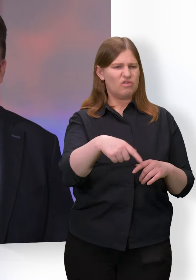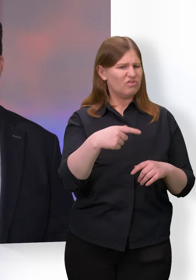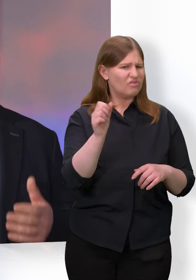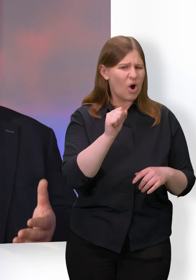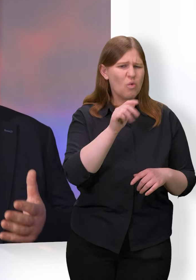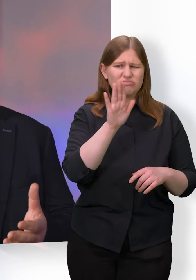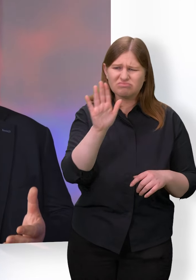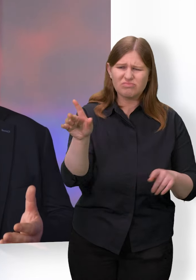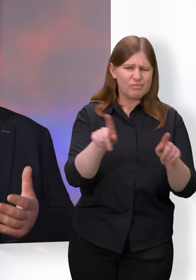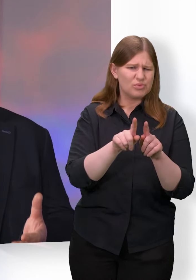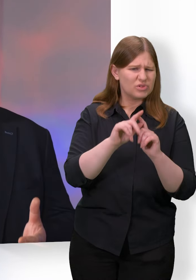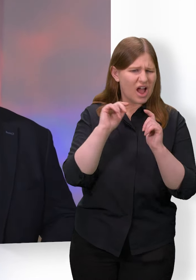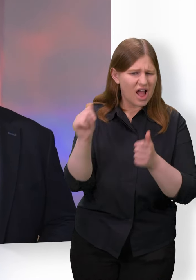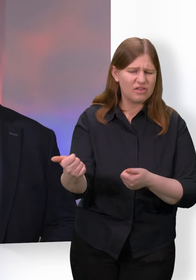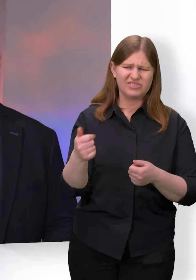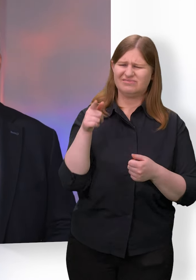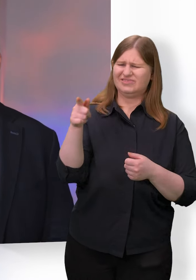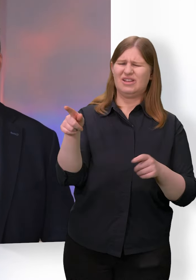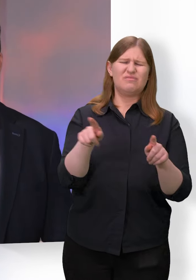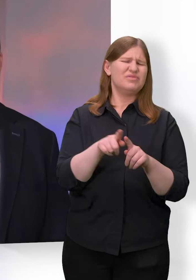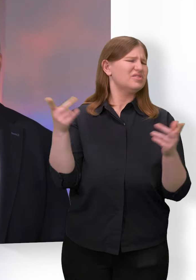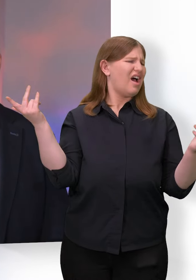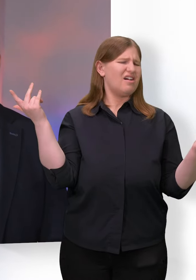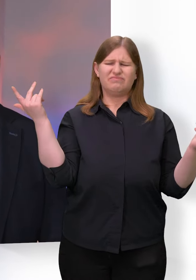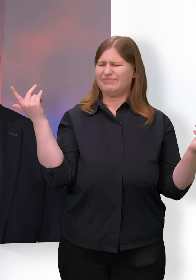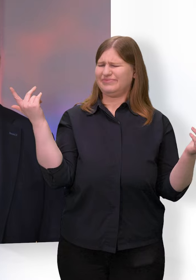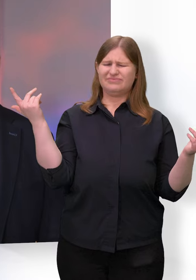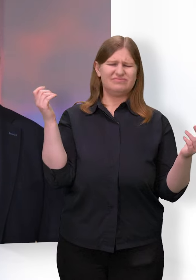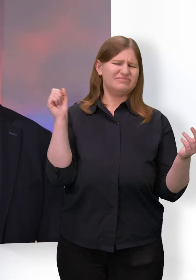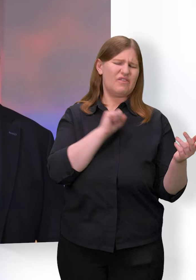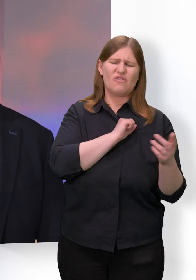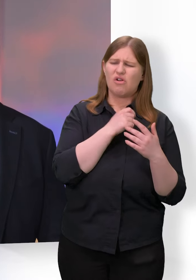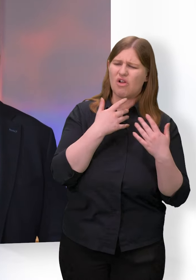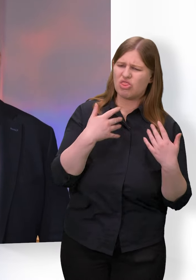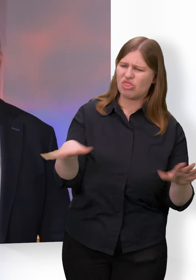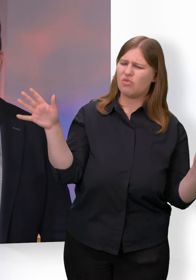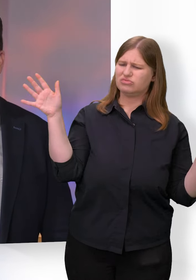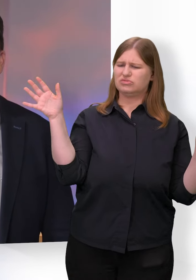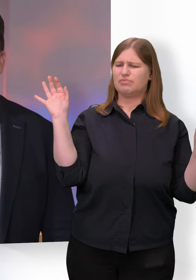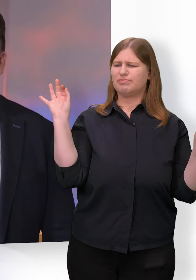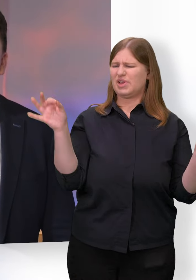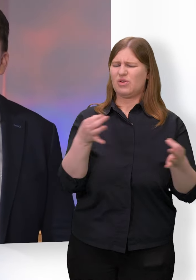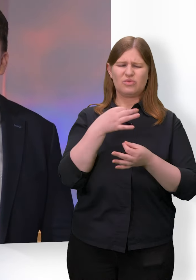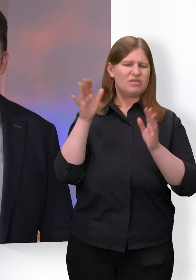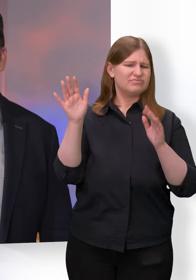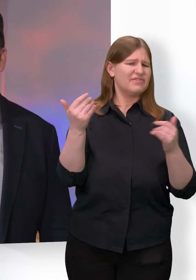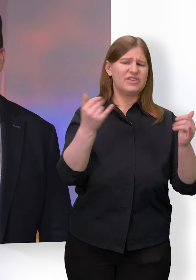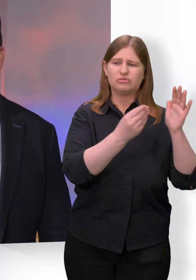Wie konnte er seinen nichtsnutzigen Bruder nur unterstützen? Wahrscheinlich würde man heute von Co-Abhängigkeit